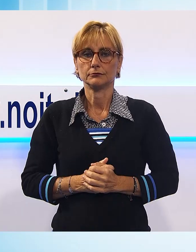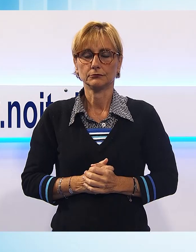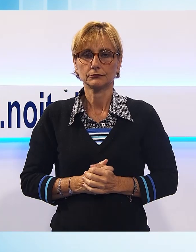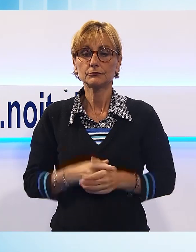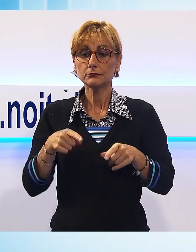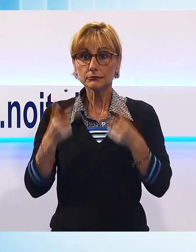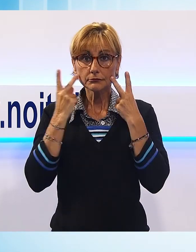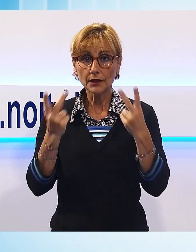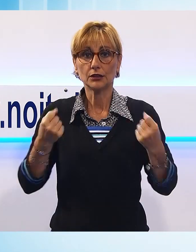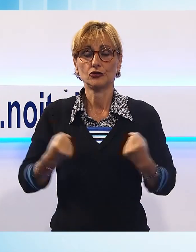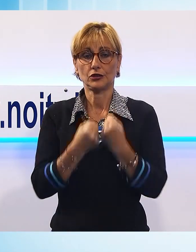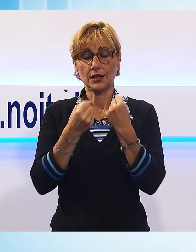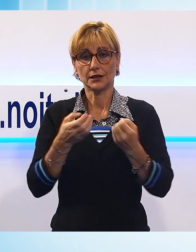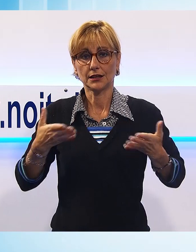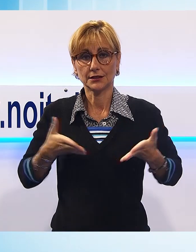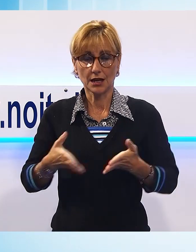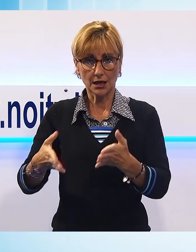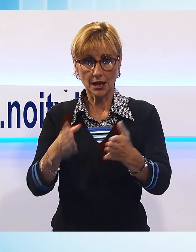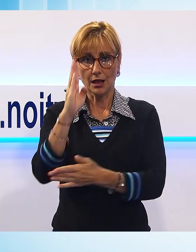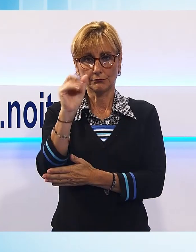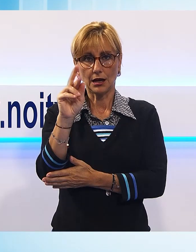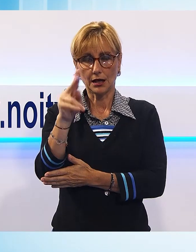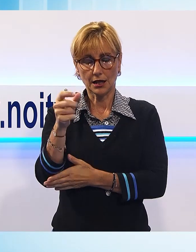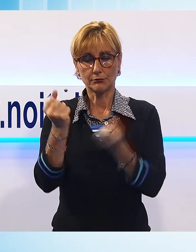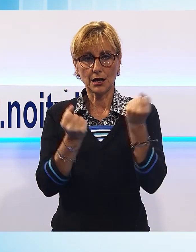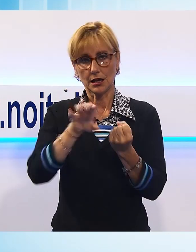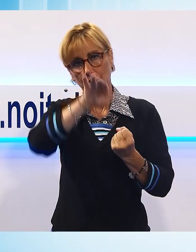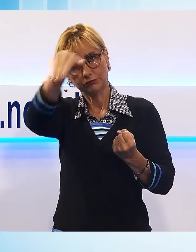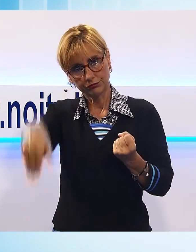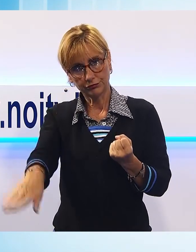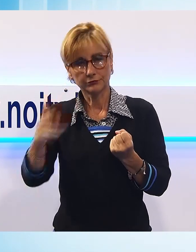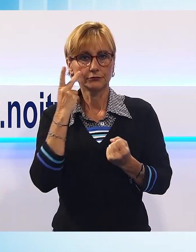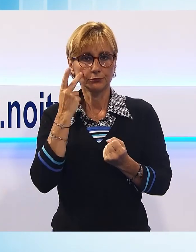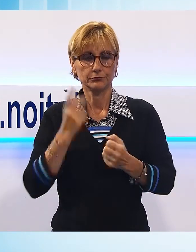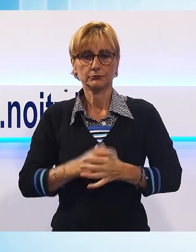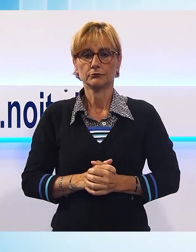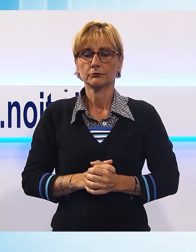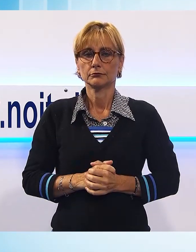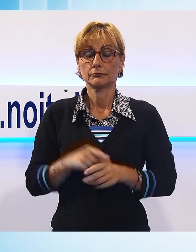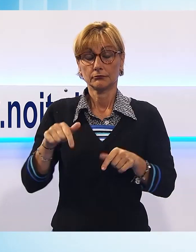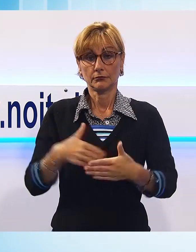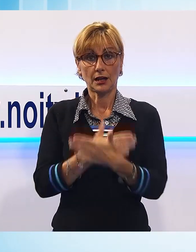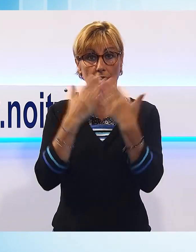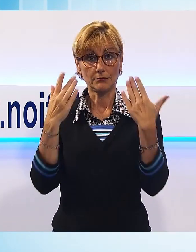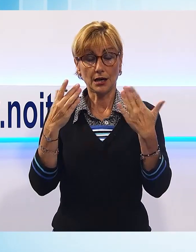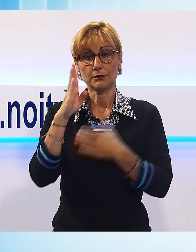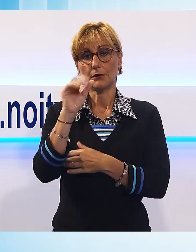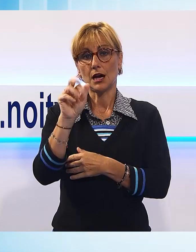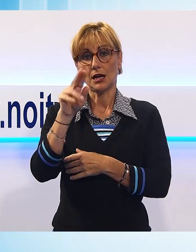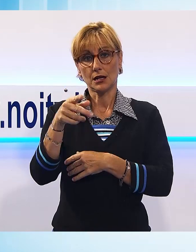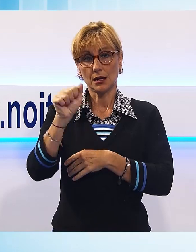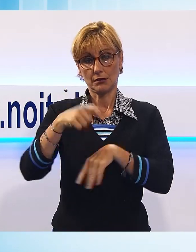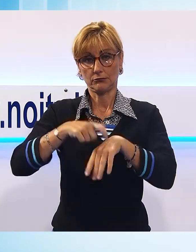territorio comunale di Barga, un'auto che è finita in una scarpata. Stamattina verso le 7 un incidente si è